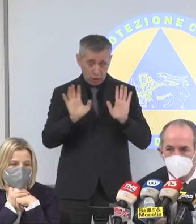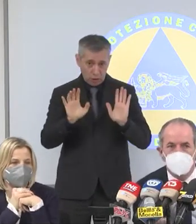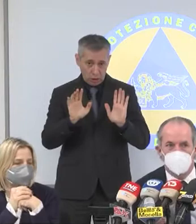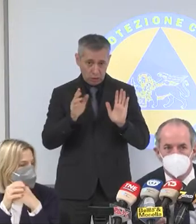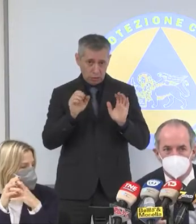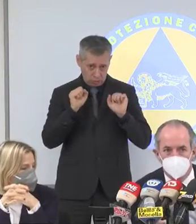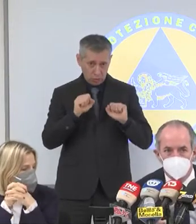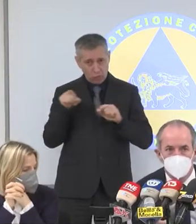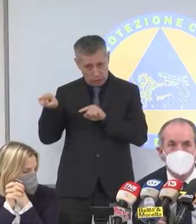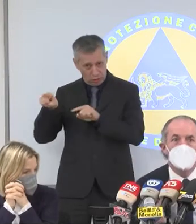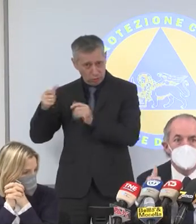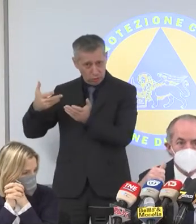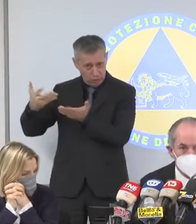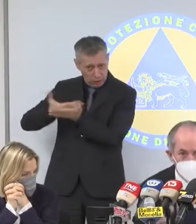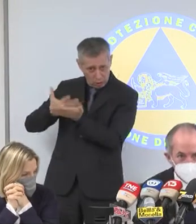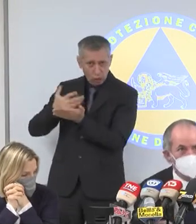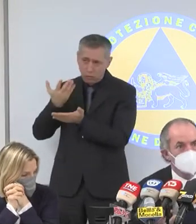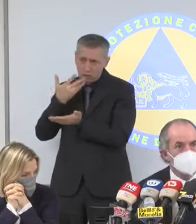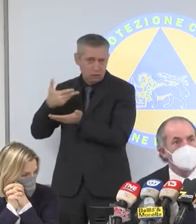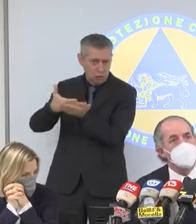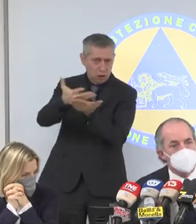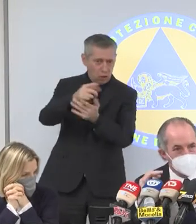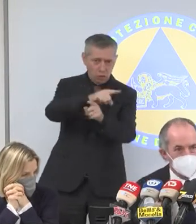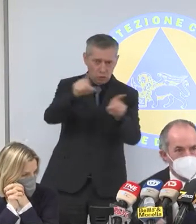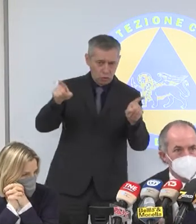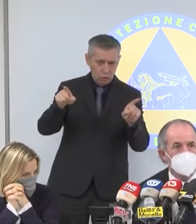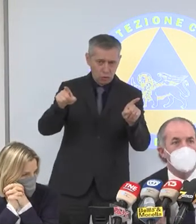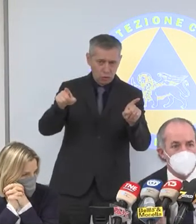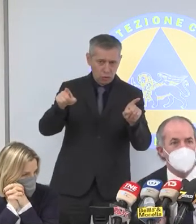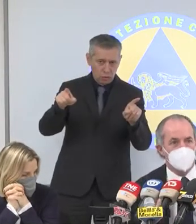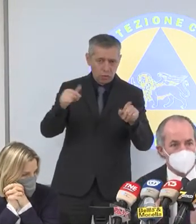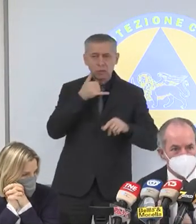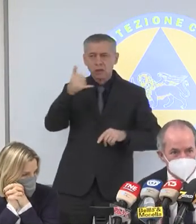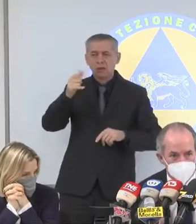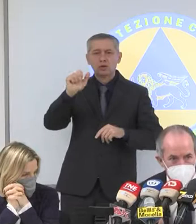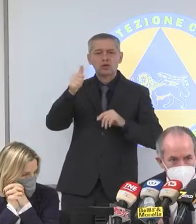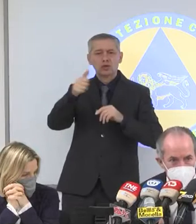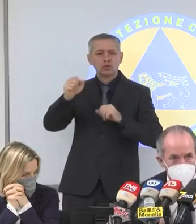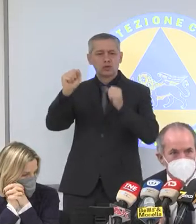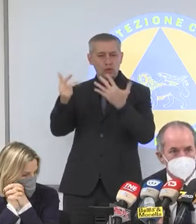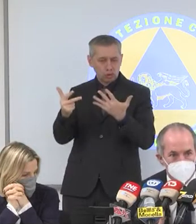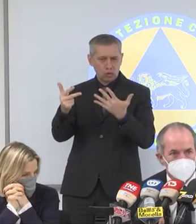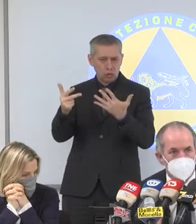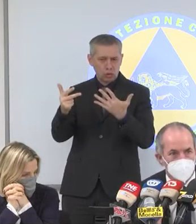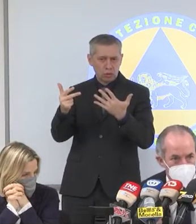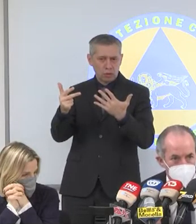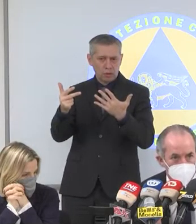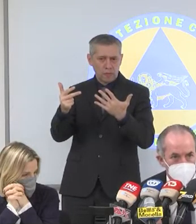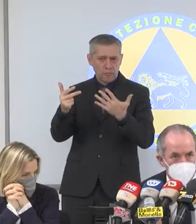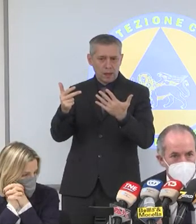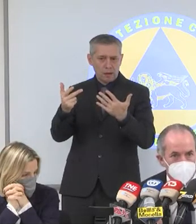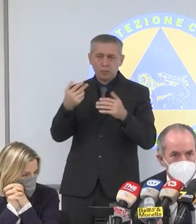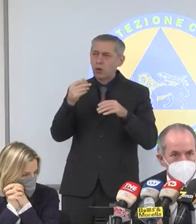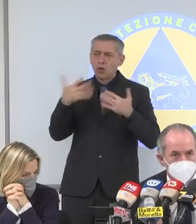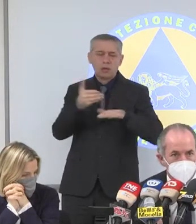raccontare dagli operatori. Mettono giù e dico me e richiamerò. Alla fine vanno a prendersela a casa che non respira più.